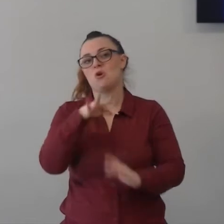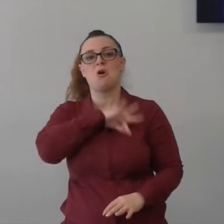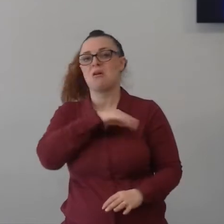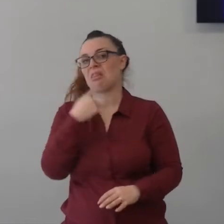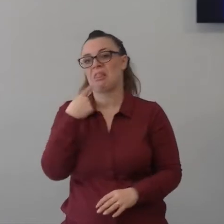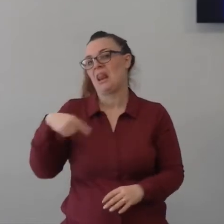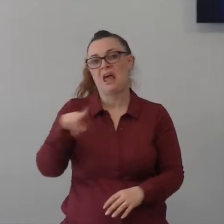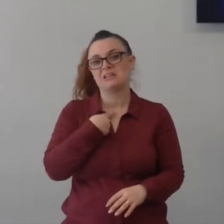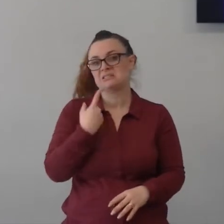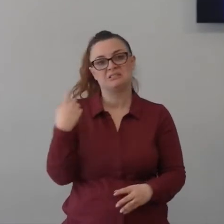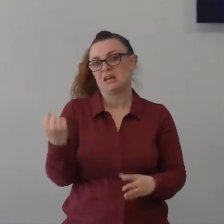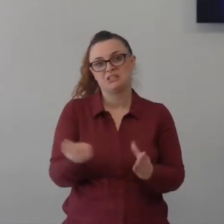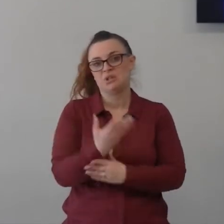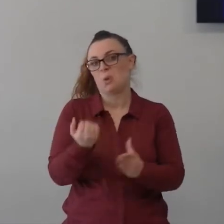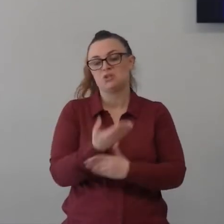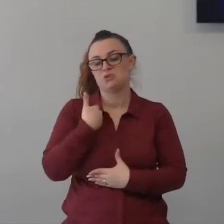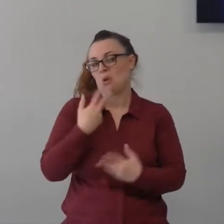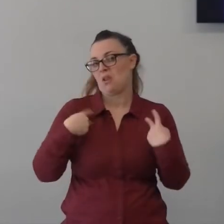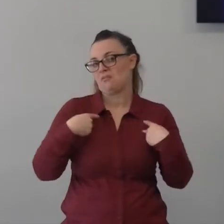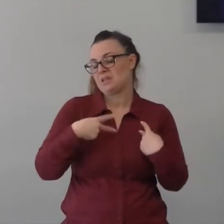stesse proprio pregato per i suoi discepoli